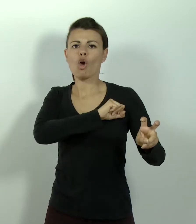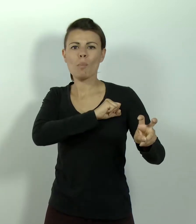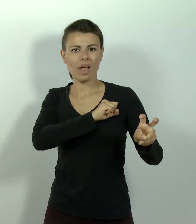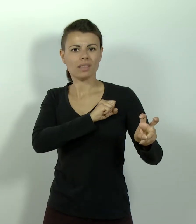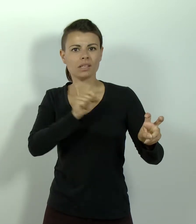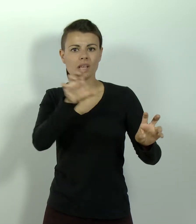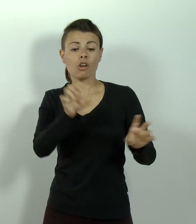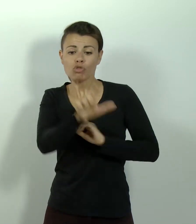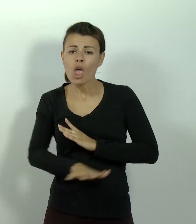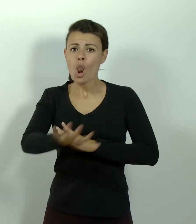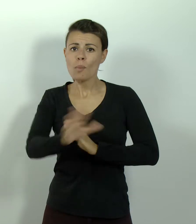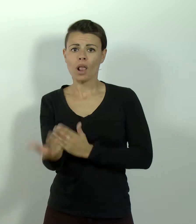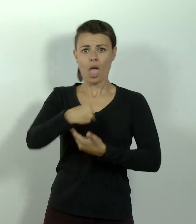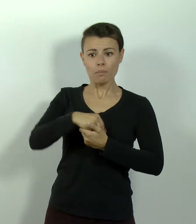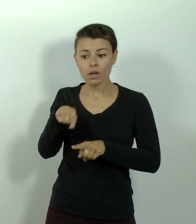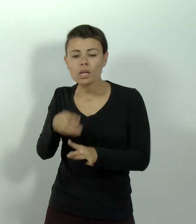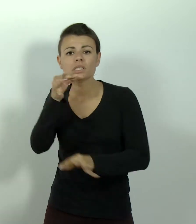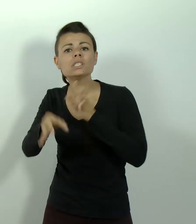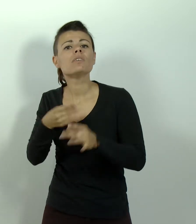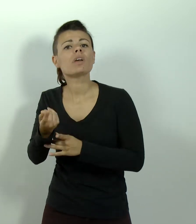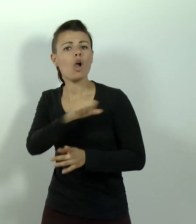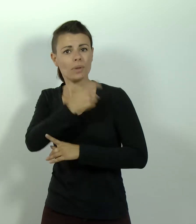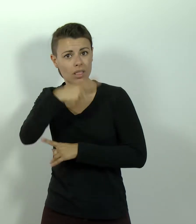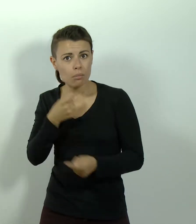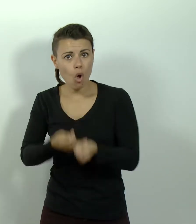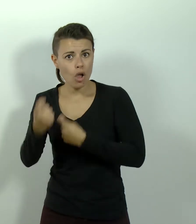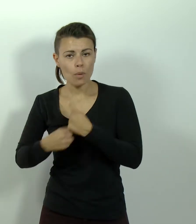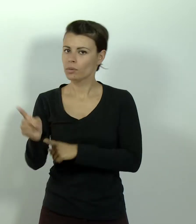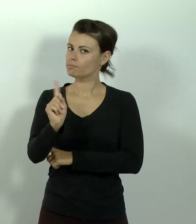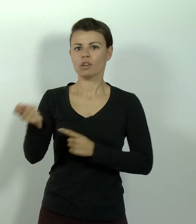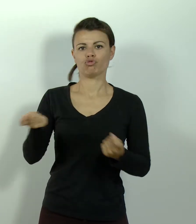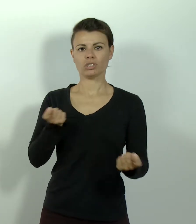Lombardia, qui non si tratta di competenze economiche ma di competenze gestionali.